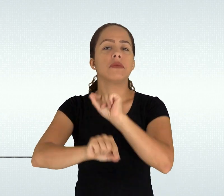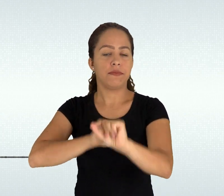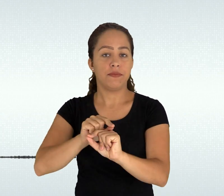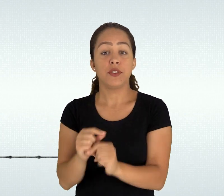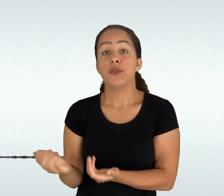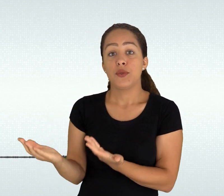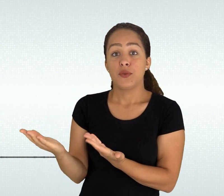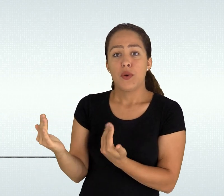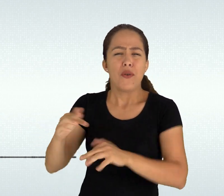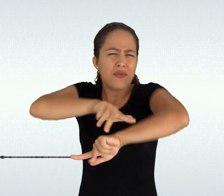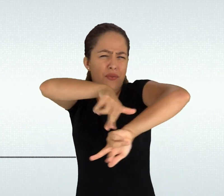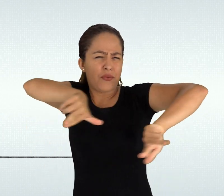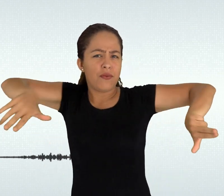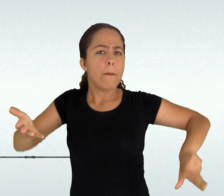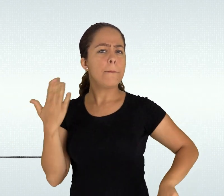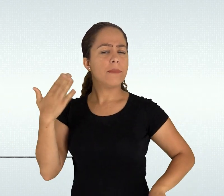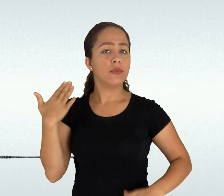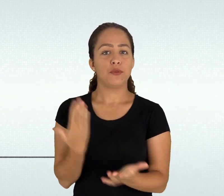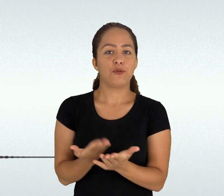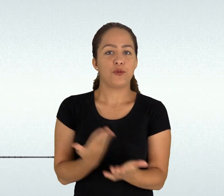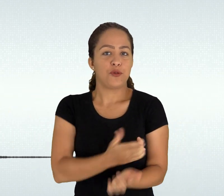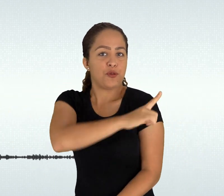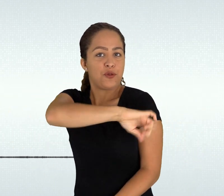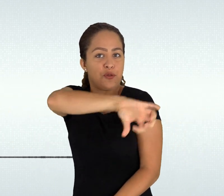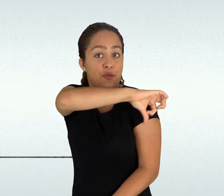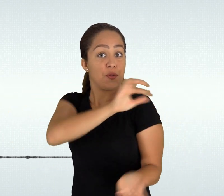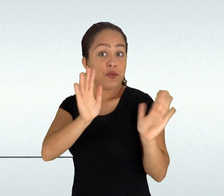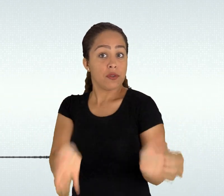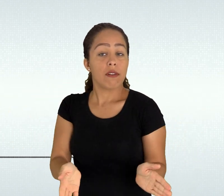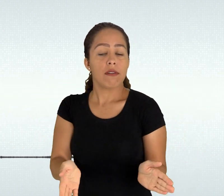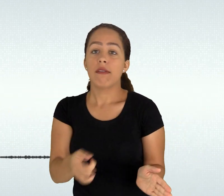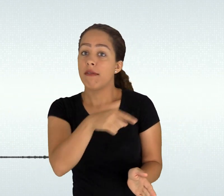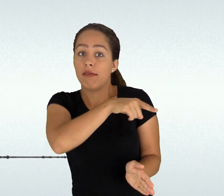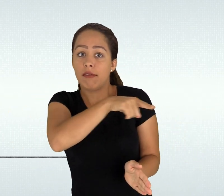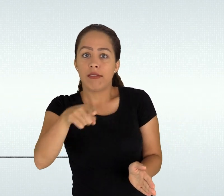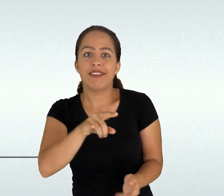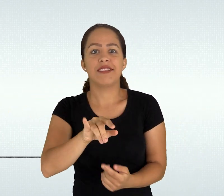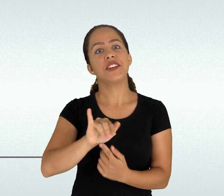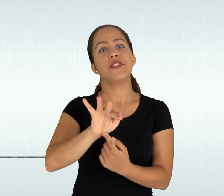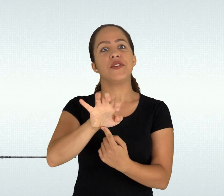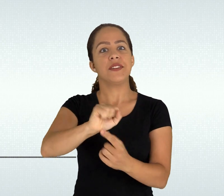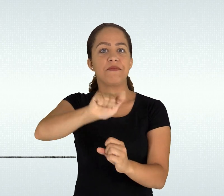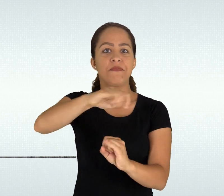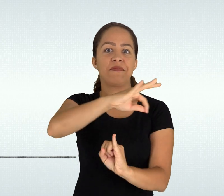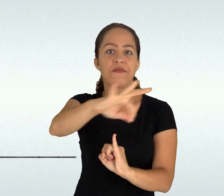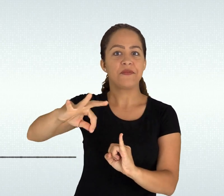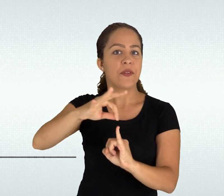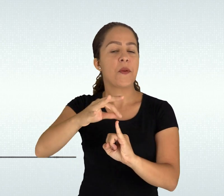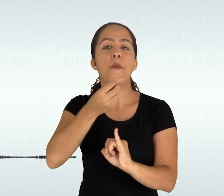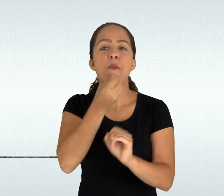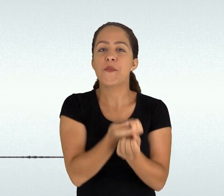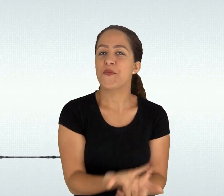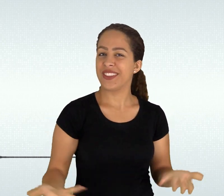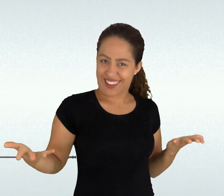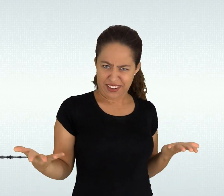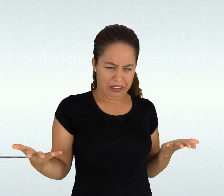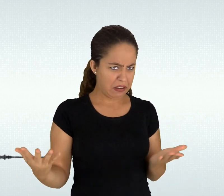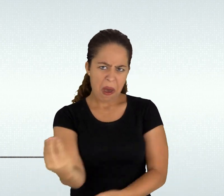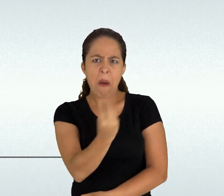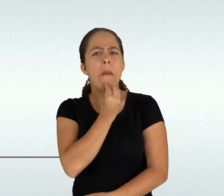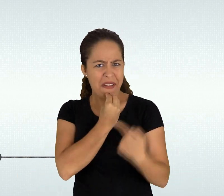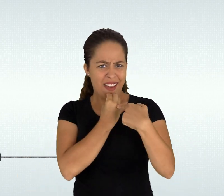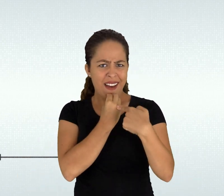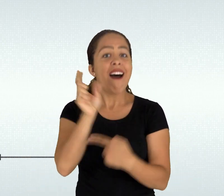Os cursos de Educação Profissional Técnica do Instituto Federal do Espírito Santo ofertados na forma integrada ao